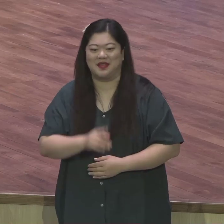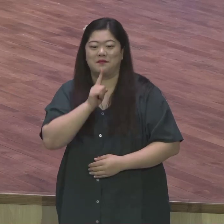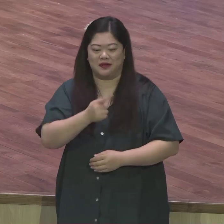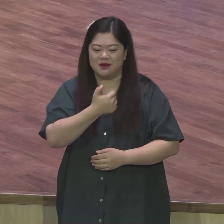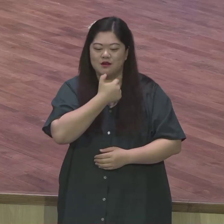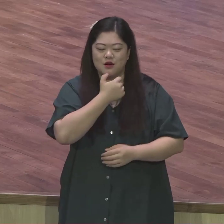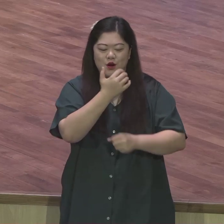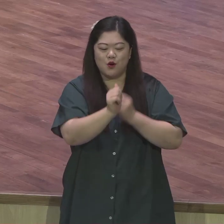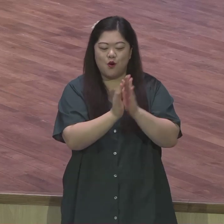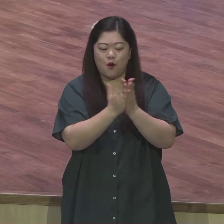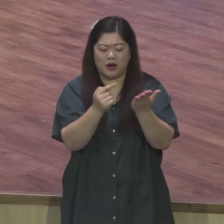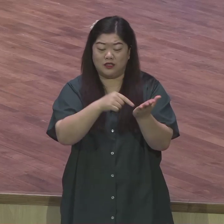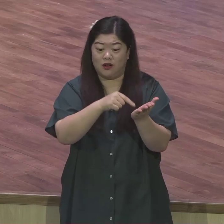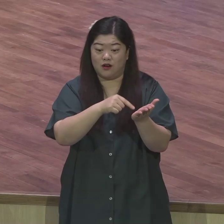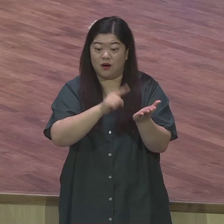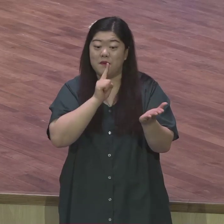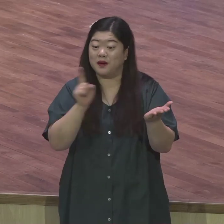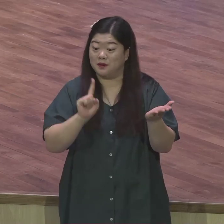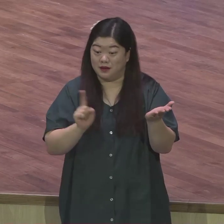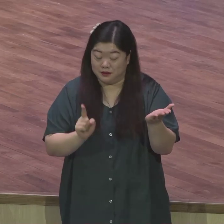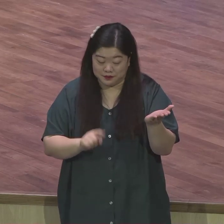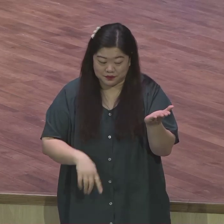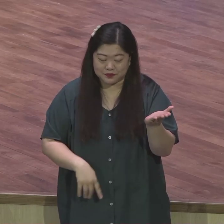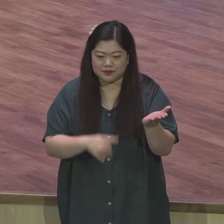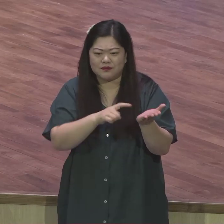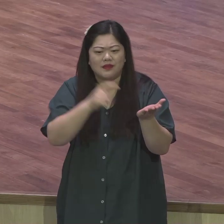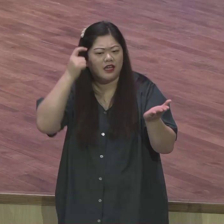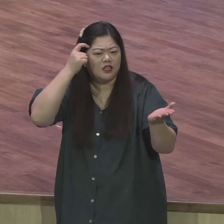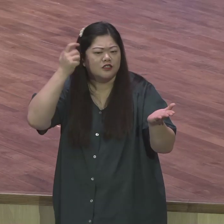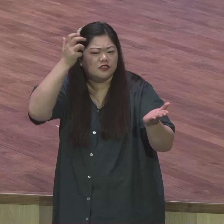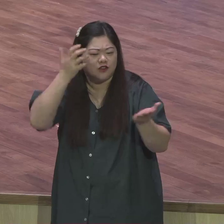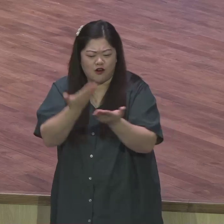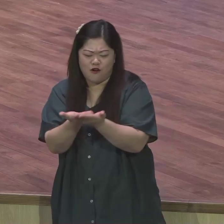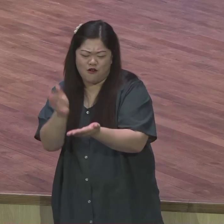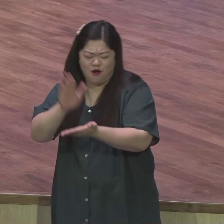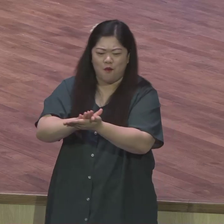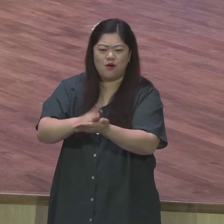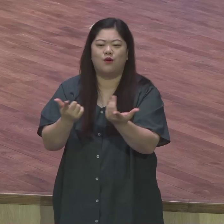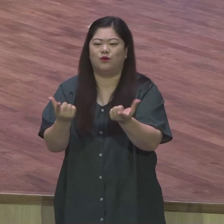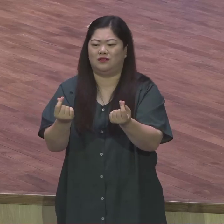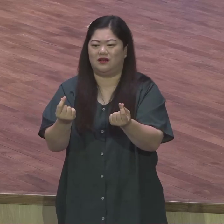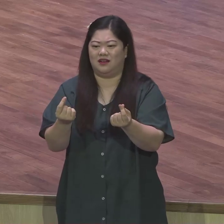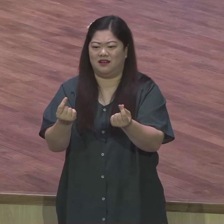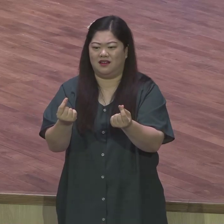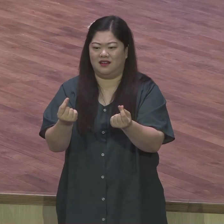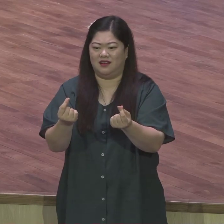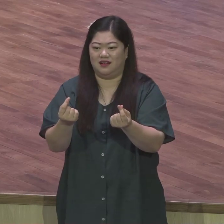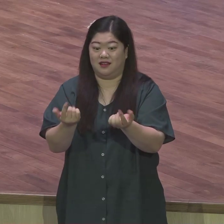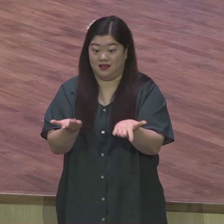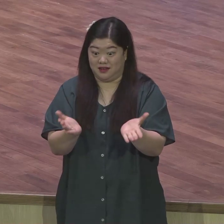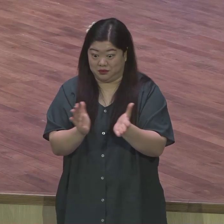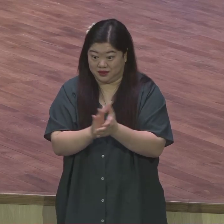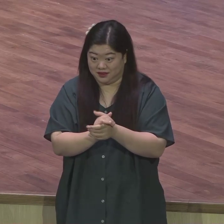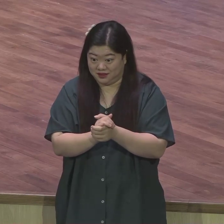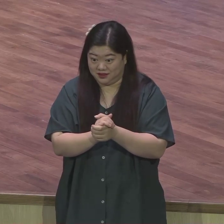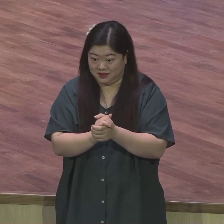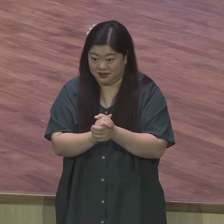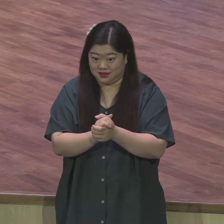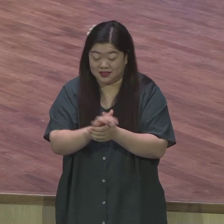뭘 줬다고 우리에게 영적 혁명을 줬어요 영적 혁명을 일으키라고 혁명 아시죠 혁명